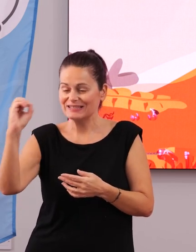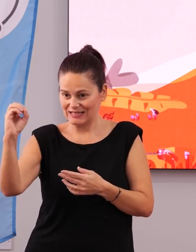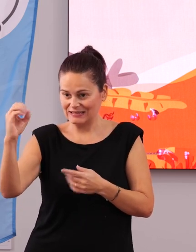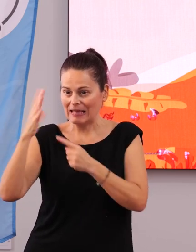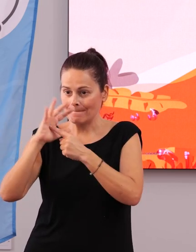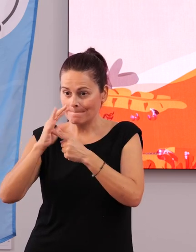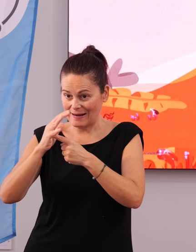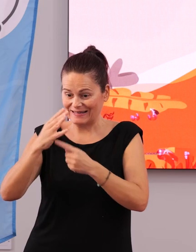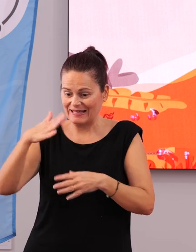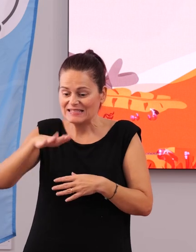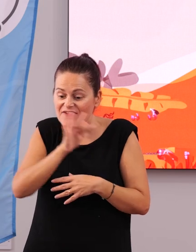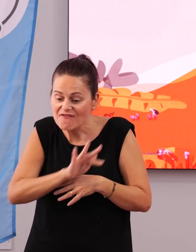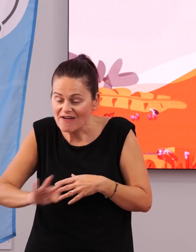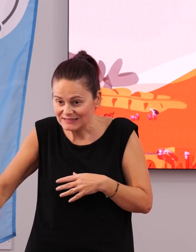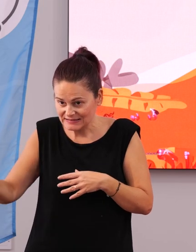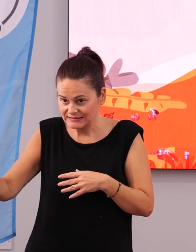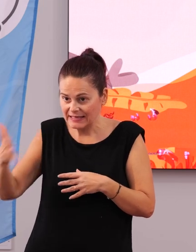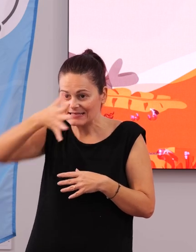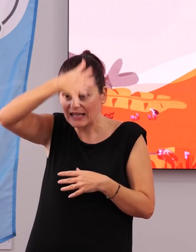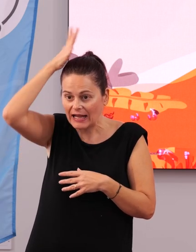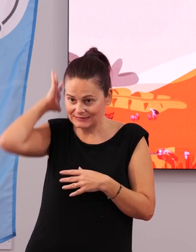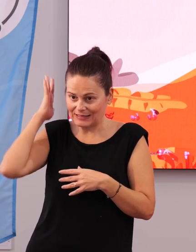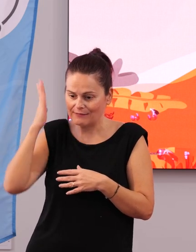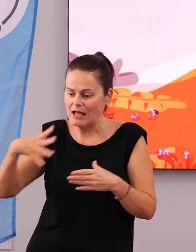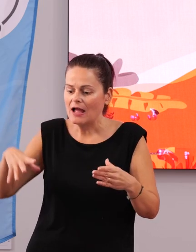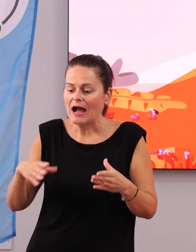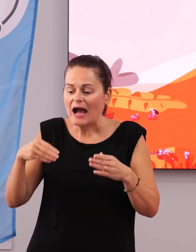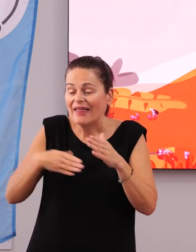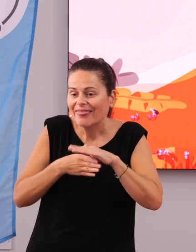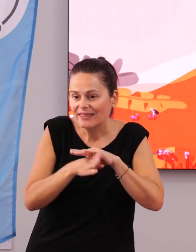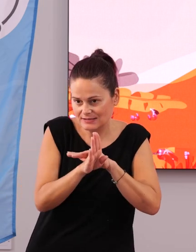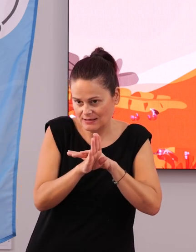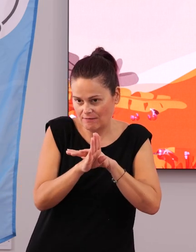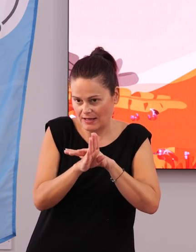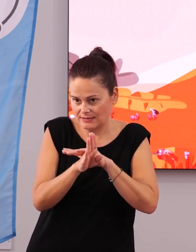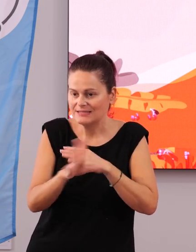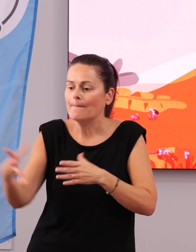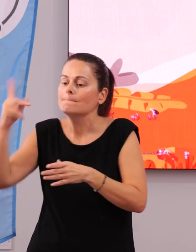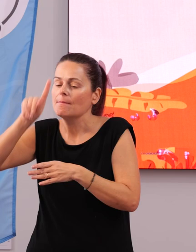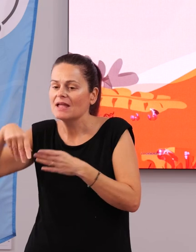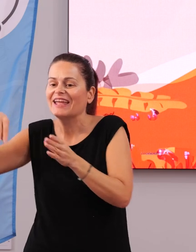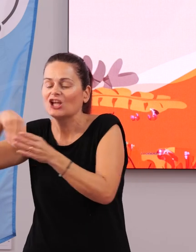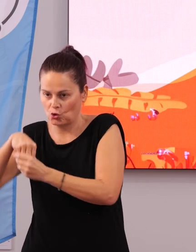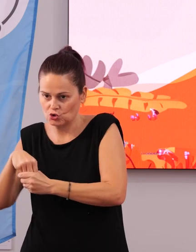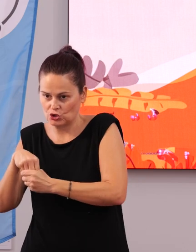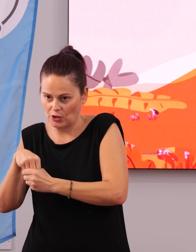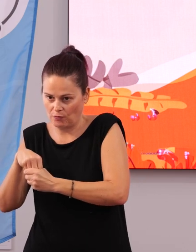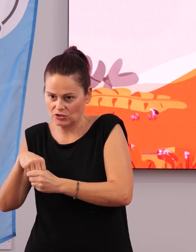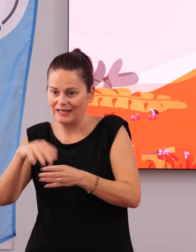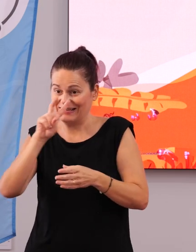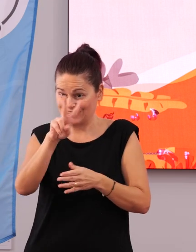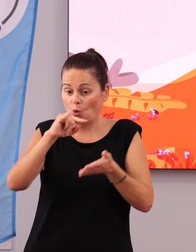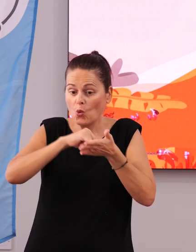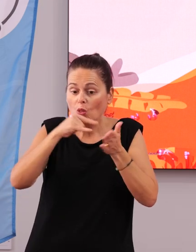infantiles que tenemos en Cartagena para hacerlo no solo accesibles, sino también inclusivos. Dentro de este segundo